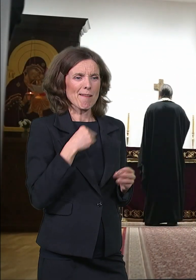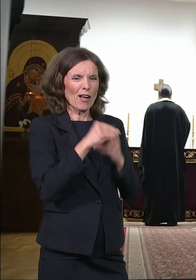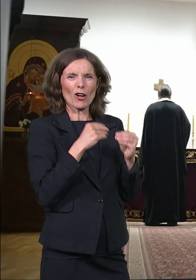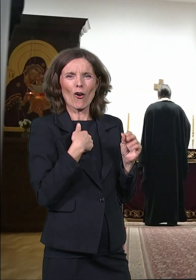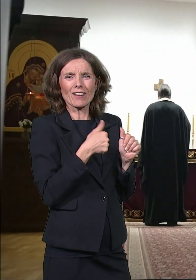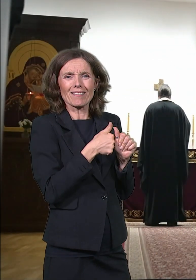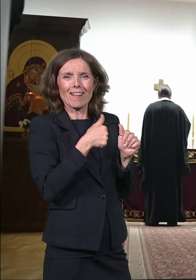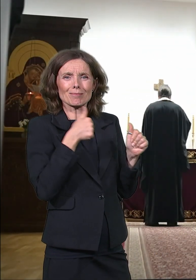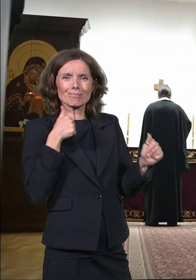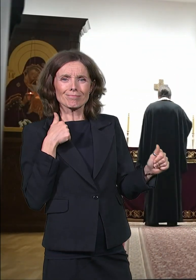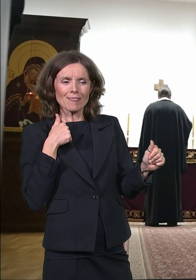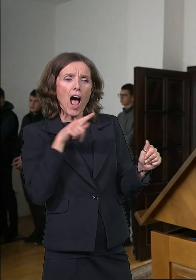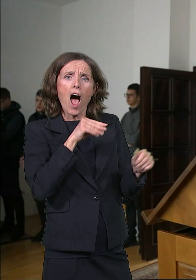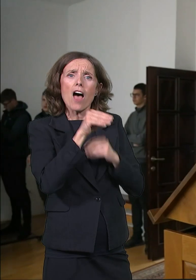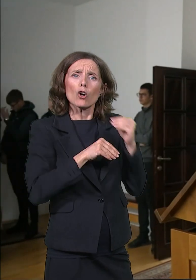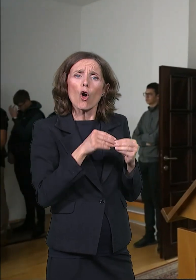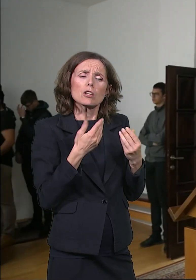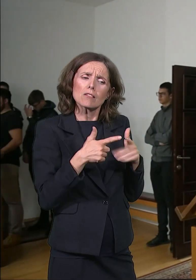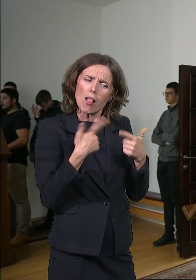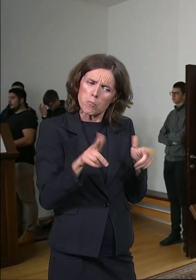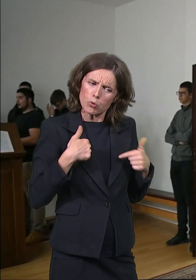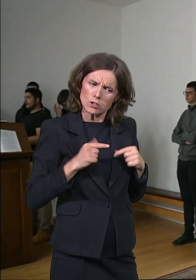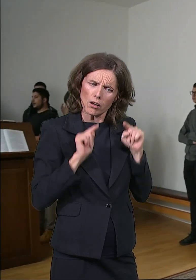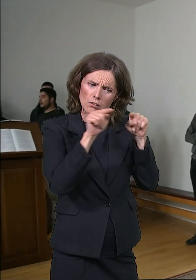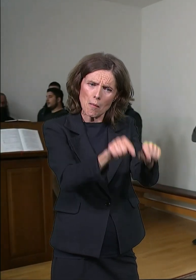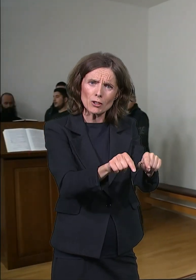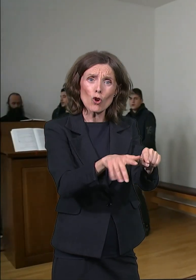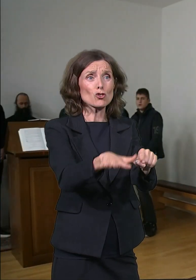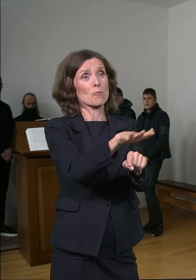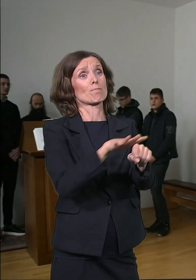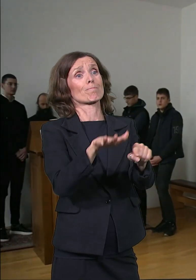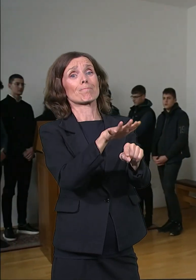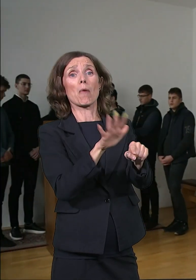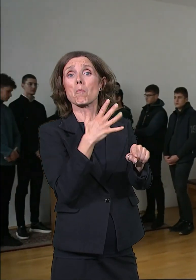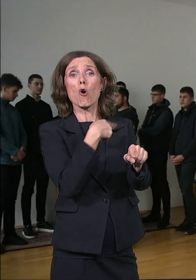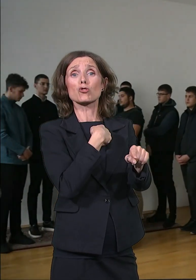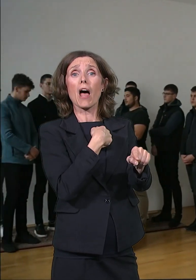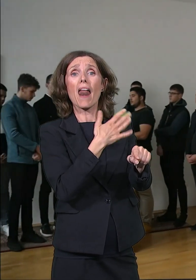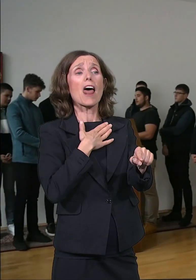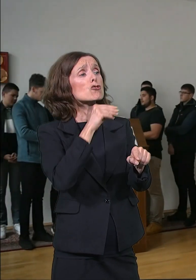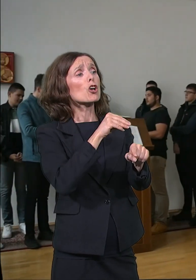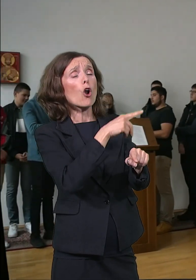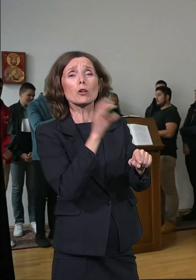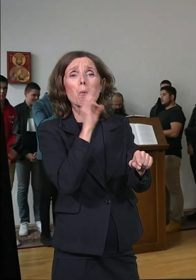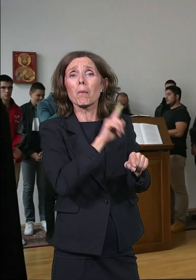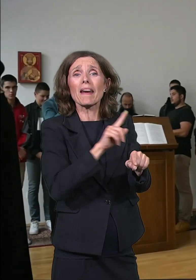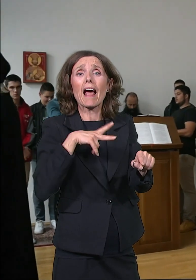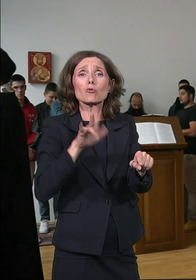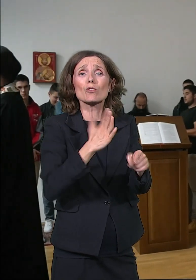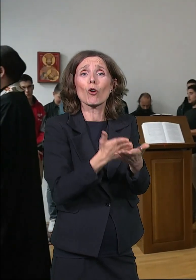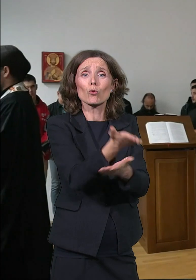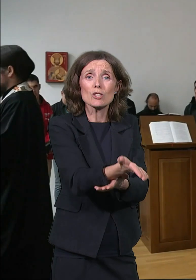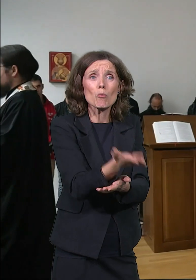su nas pustili da dođemo na jedno tako mesto gdje nisu ni oni možda ni bili nikad u svom životu, neki možda i da. I onda,